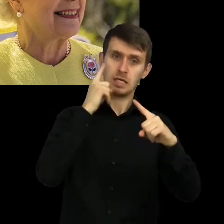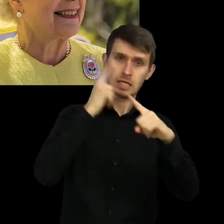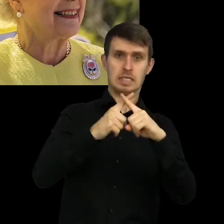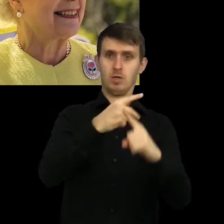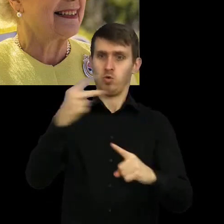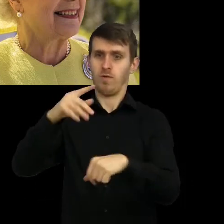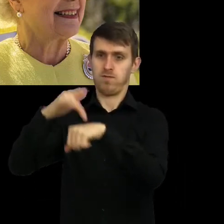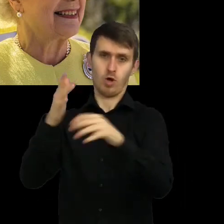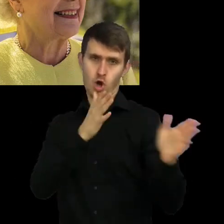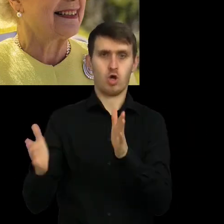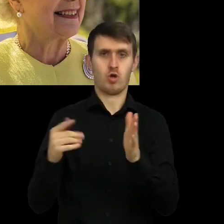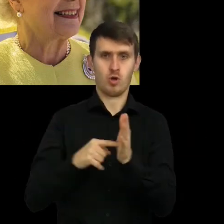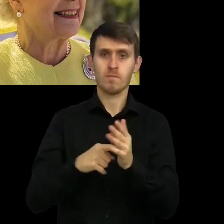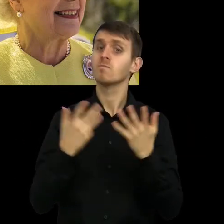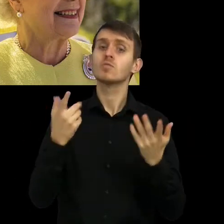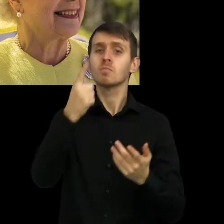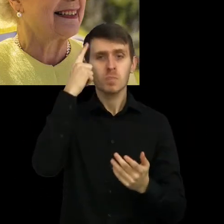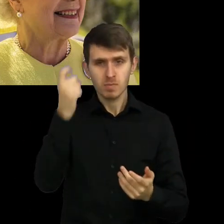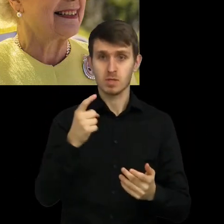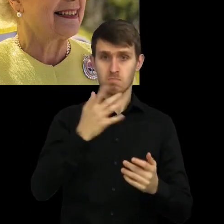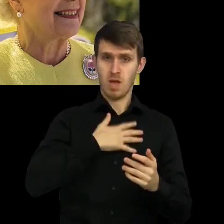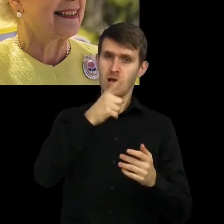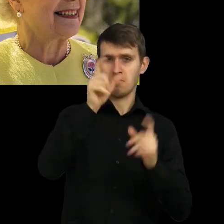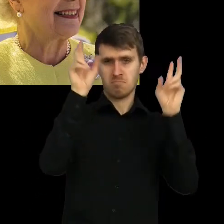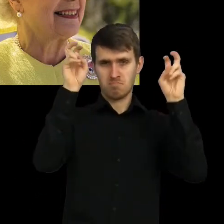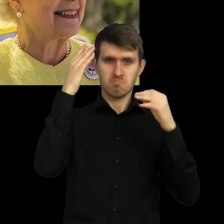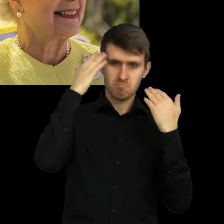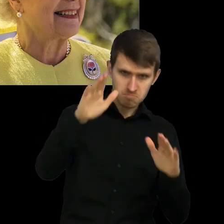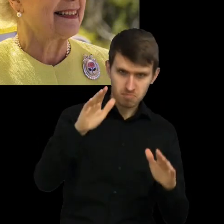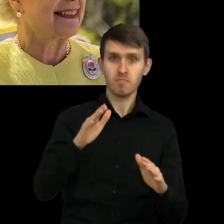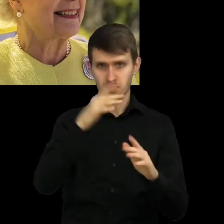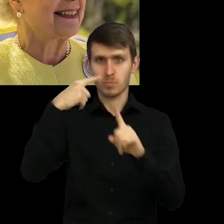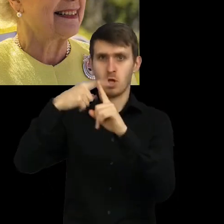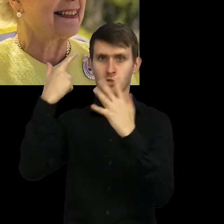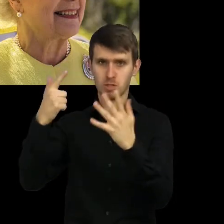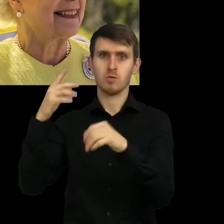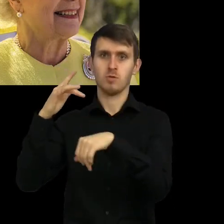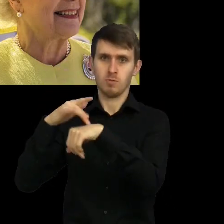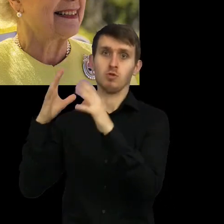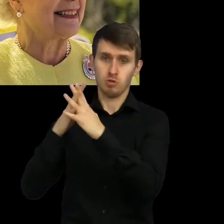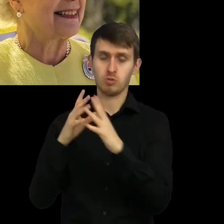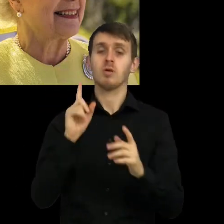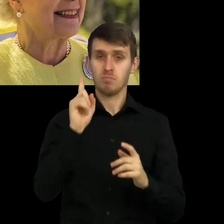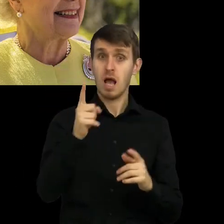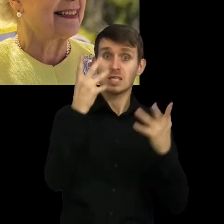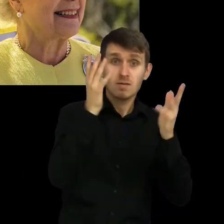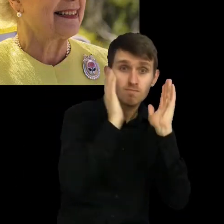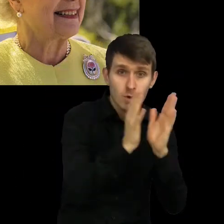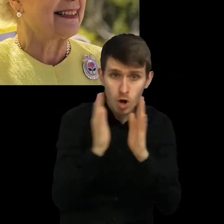Chcemy znaleźć x. Równanie to mówi po prostu, że coś dodać 7 równa się 10 i pewnie możecie to policzyć w pamięci. Chcemy jednak być trochę